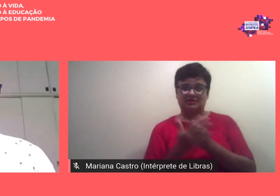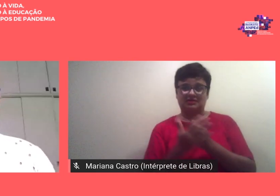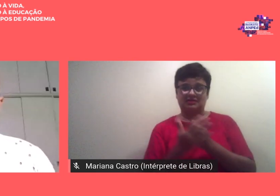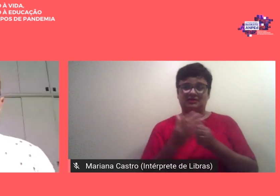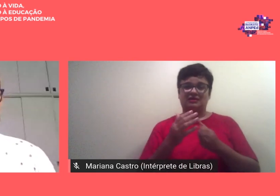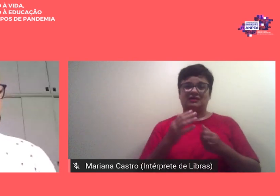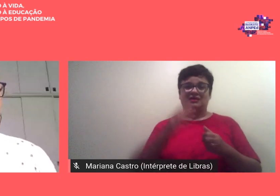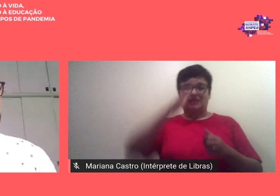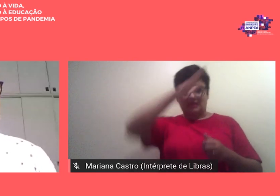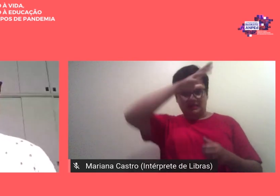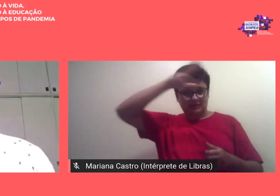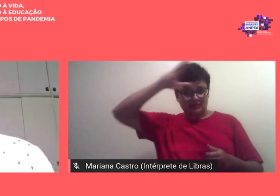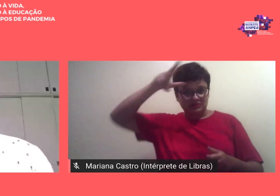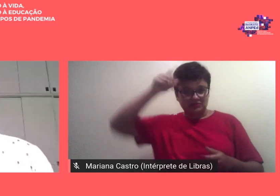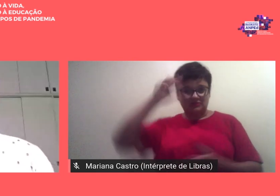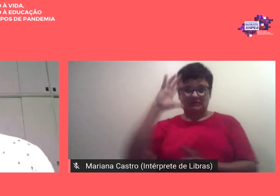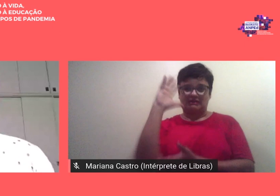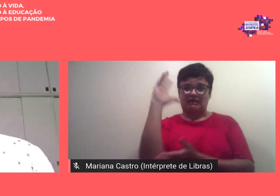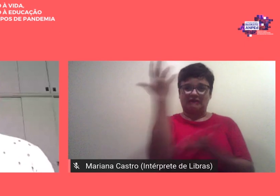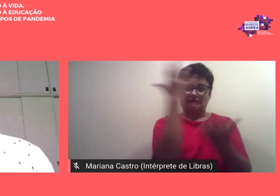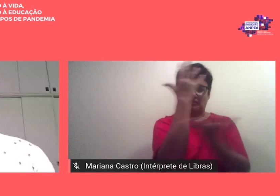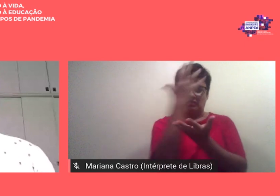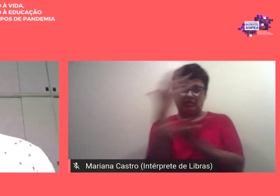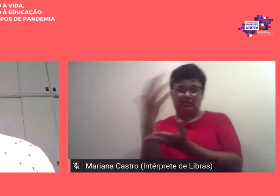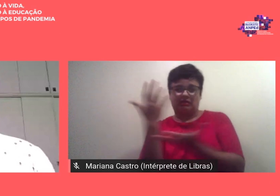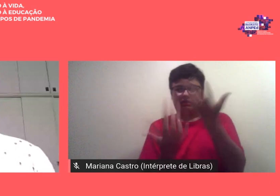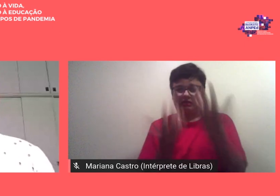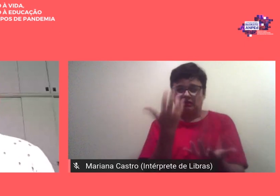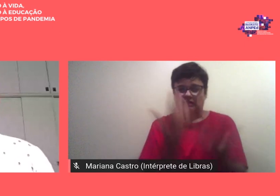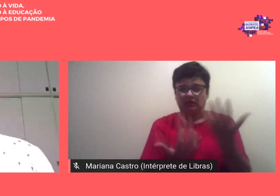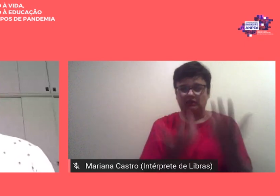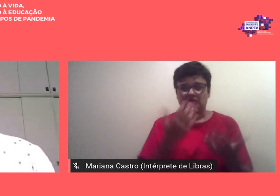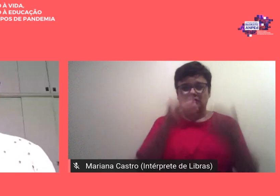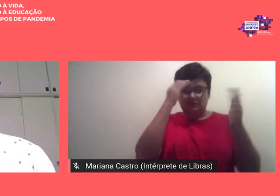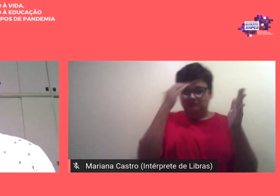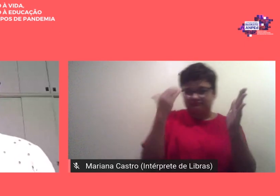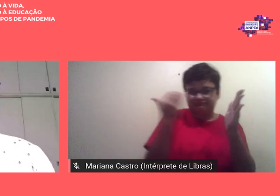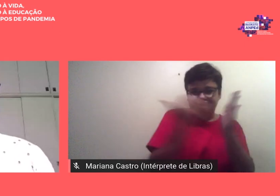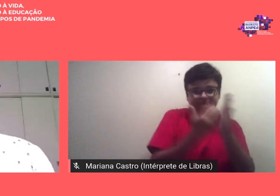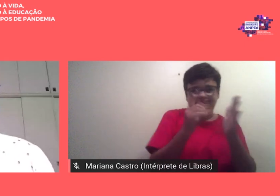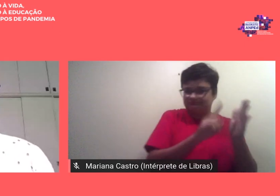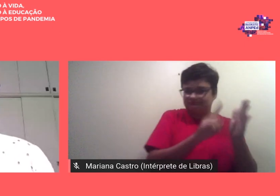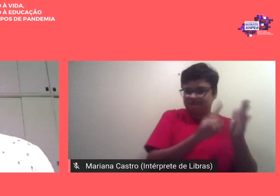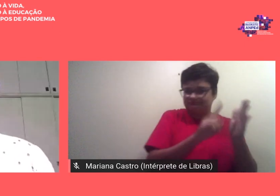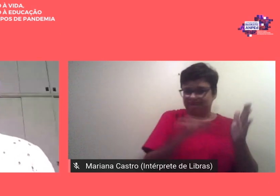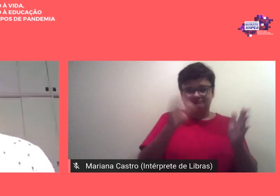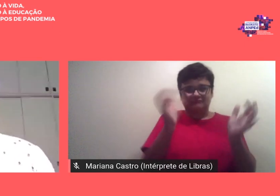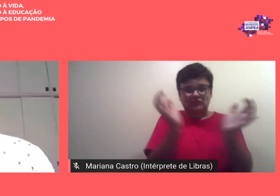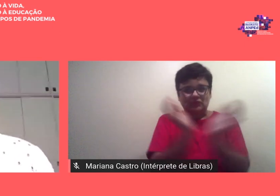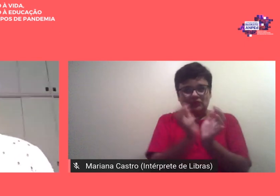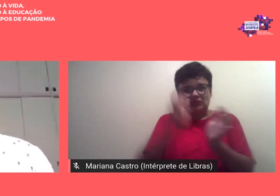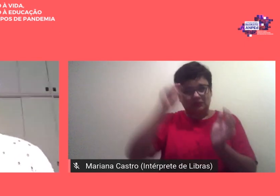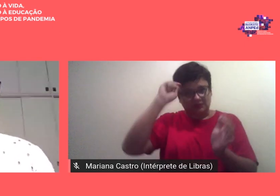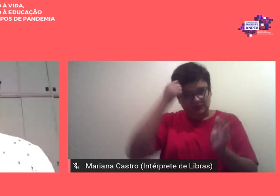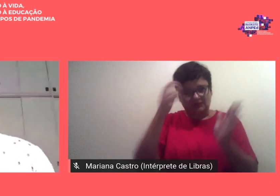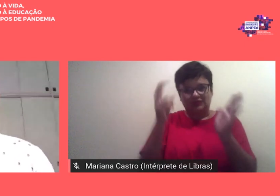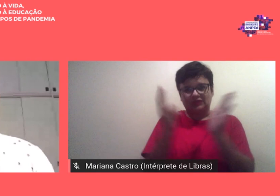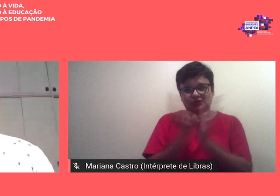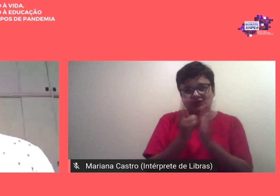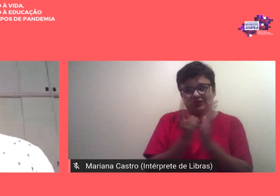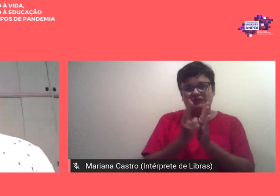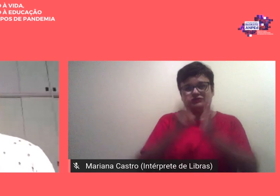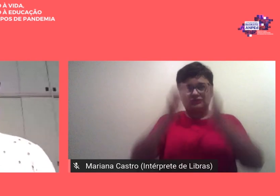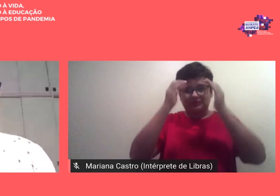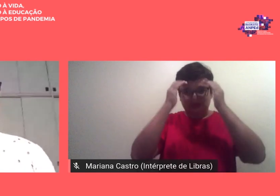e todo o meio ambiente um país que não respeita comunidades quilombolas que não respeita indígenas que não respeita as pessoas com